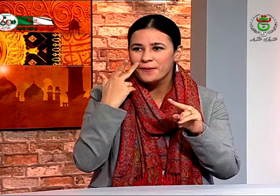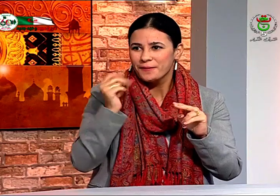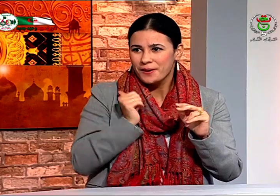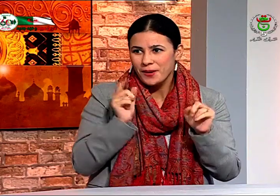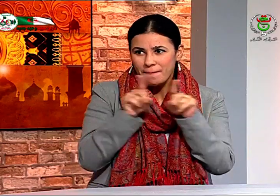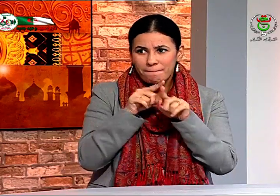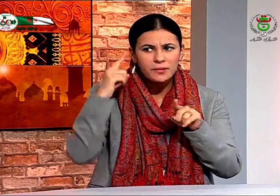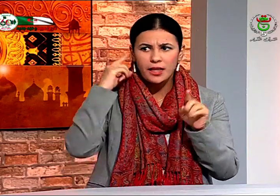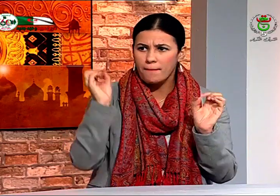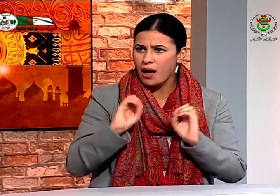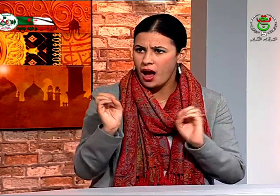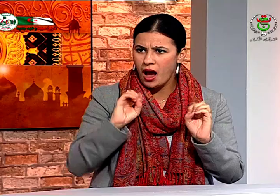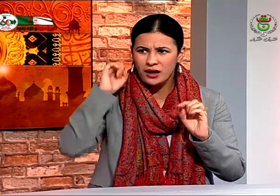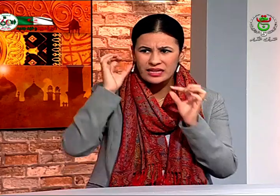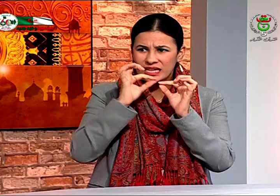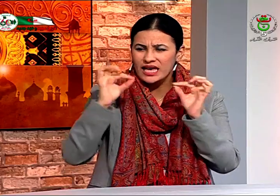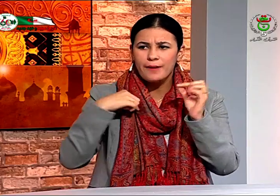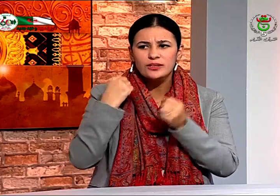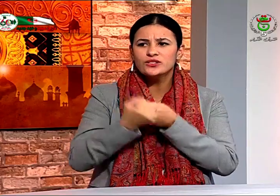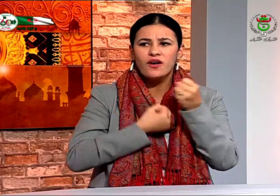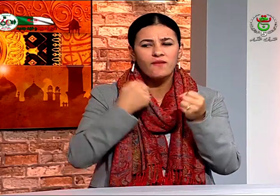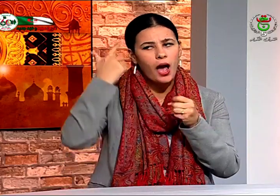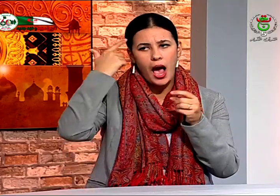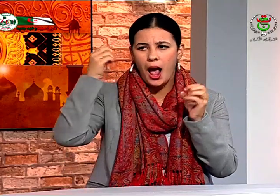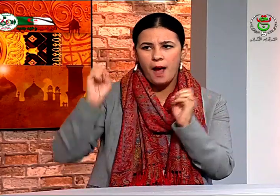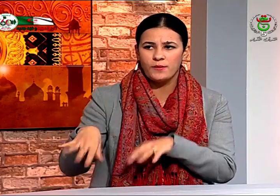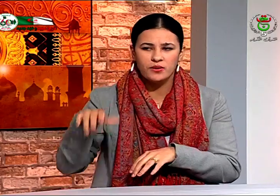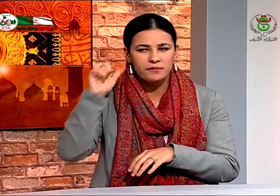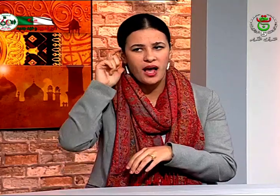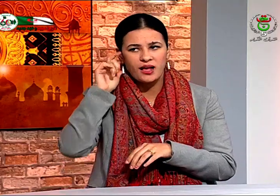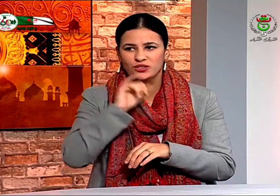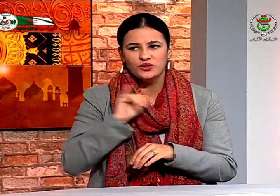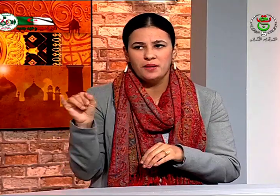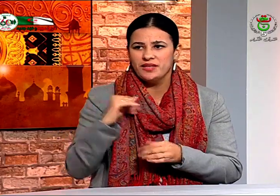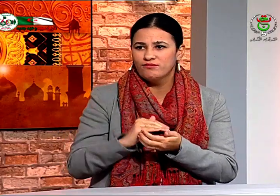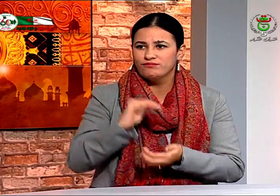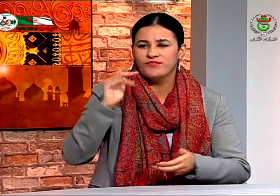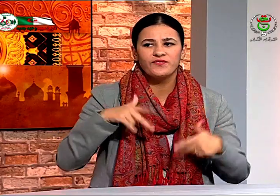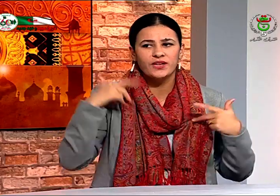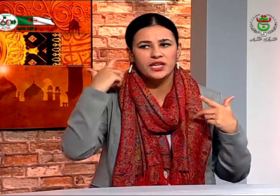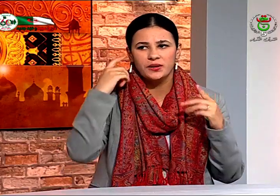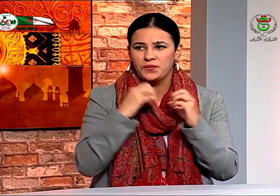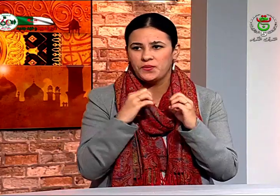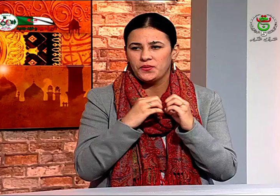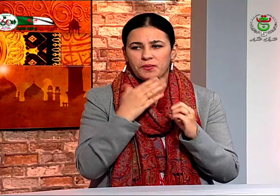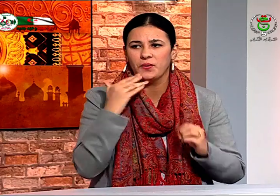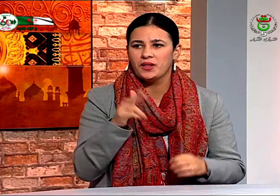الأصوات مزعجة جدا وكان رأسي وجعون يعني كان عندي ألم في الرأس كبير فلم أحتمل